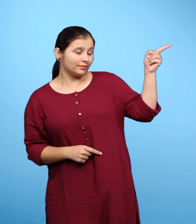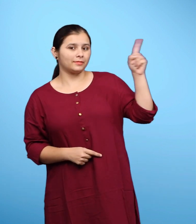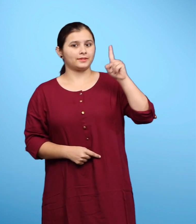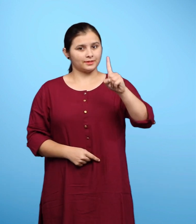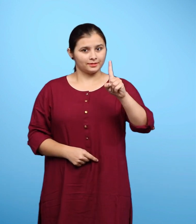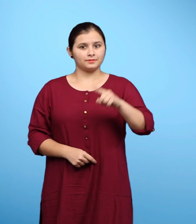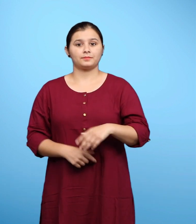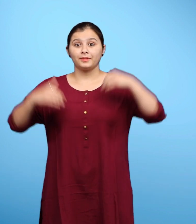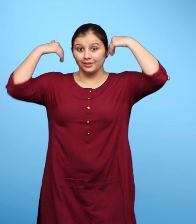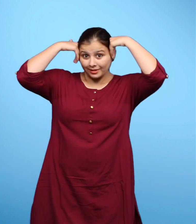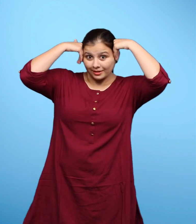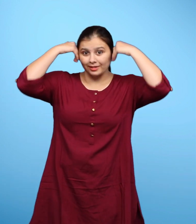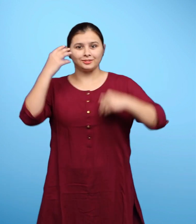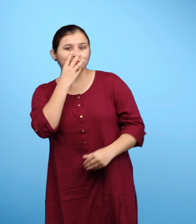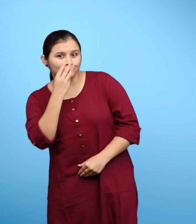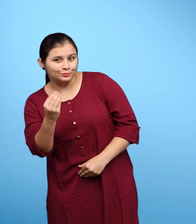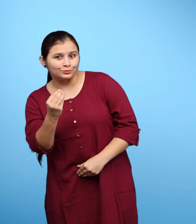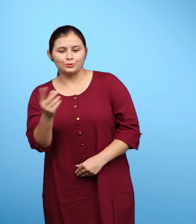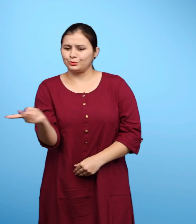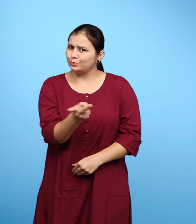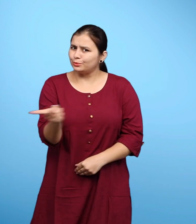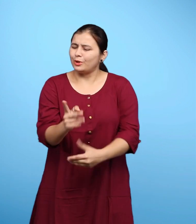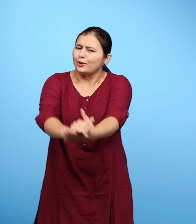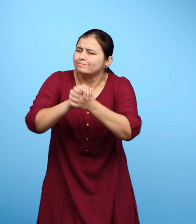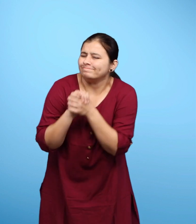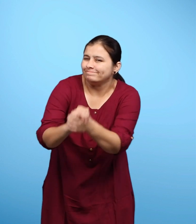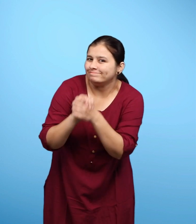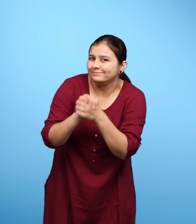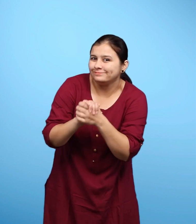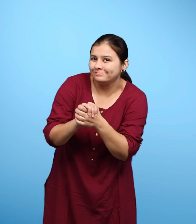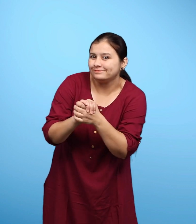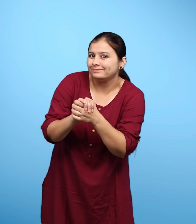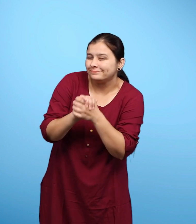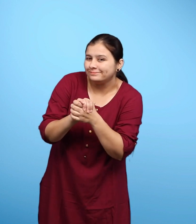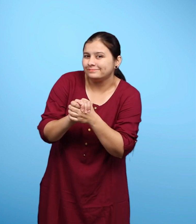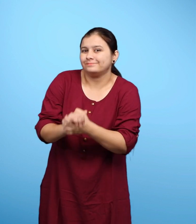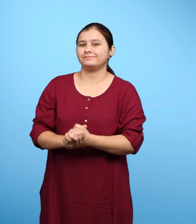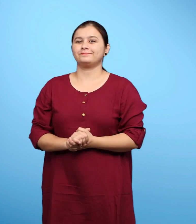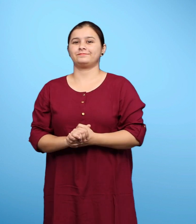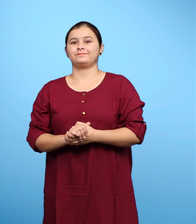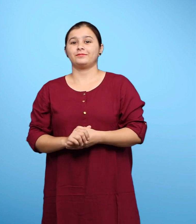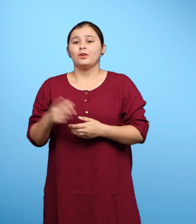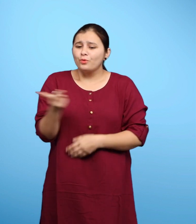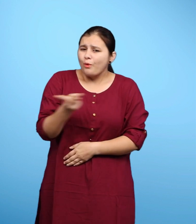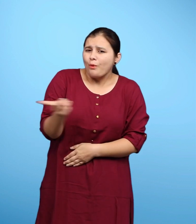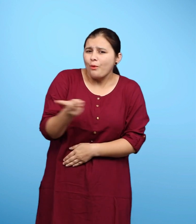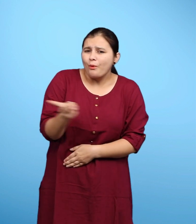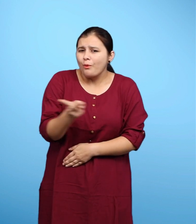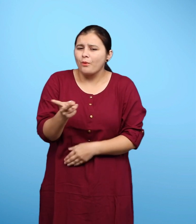गधा और सियार में अच्छी मित्रता थी वे दोनों एक